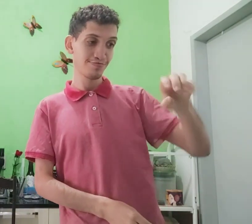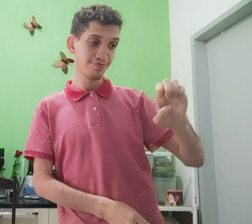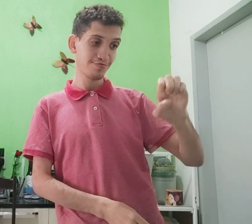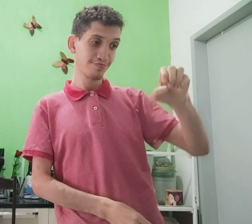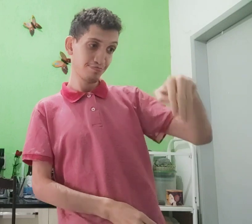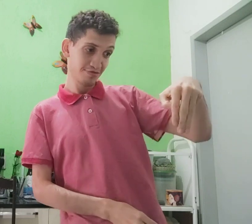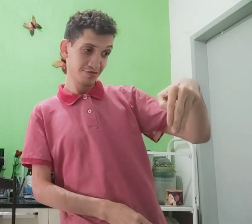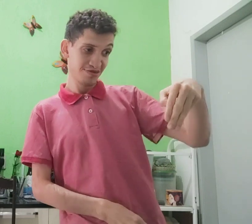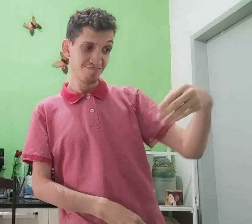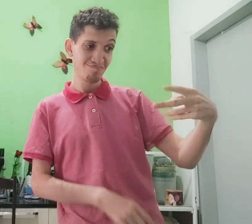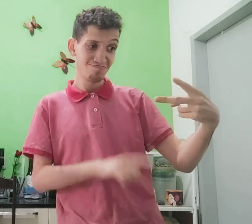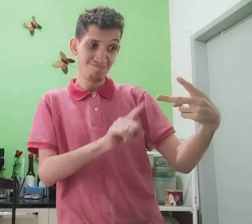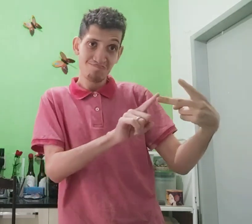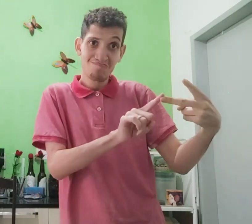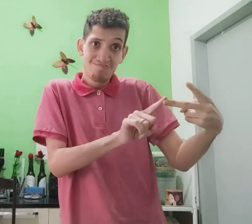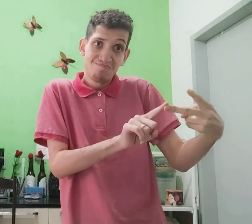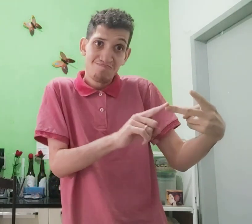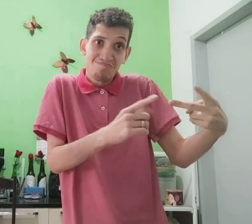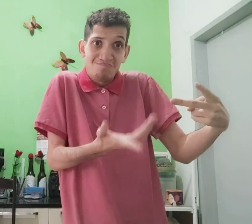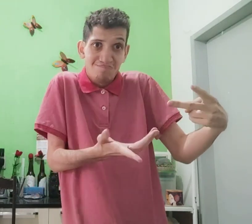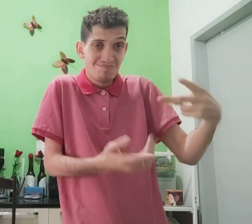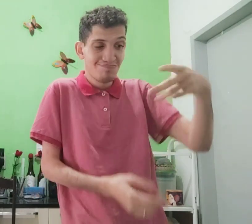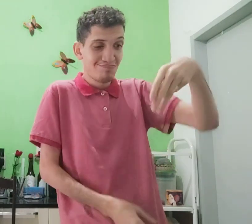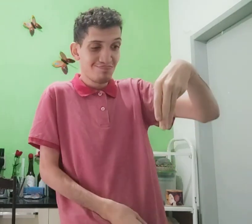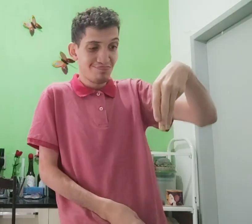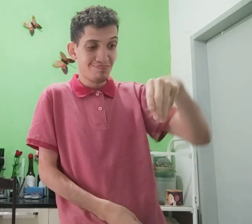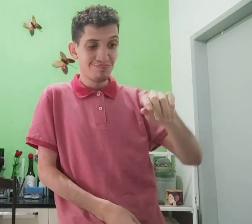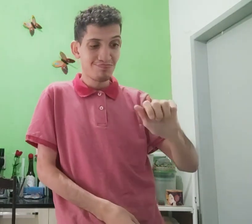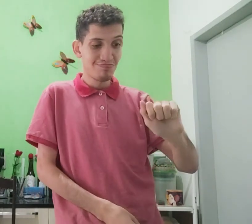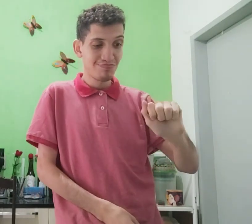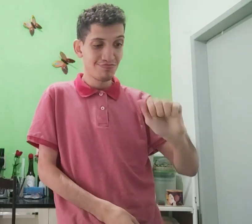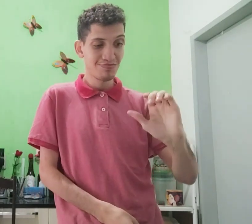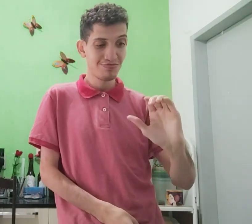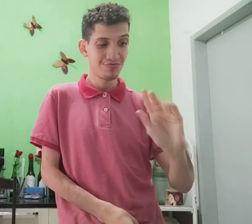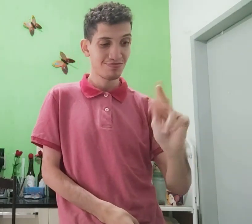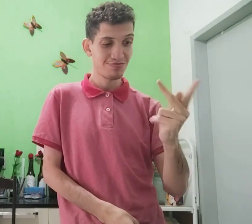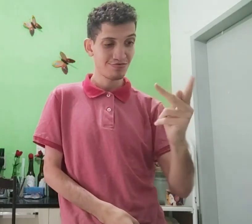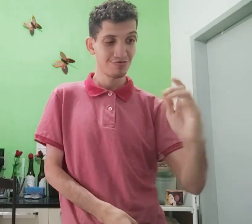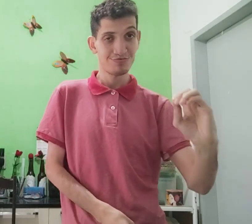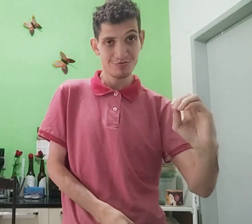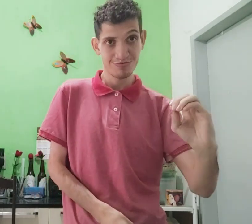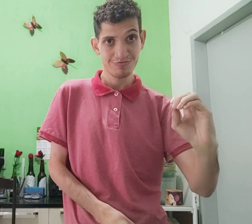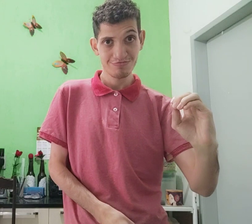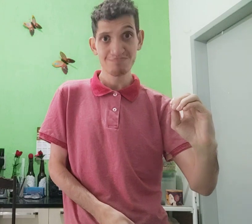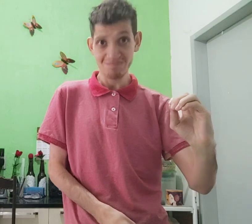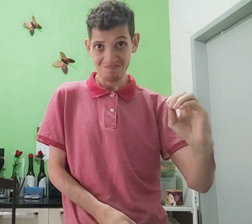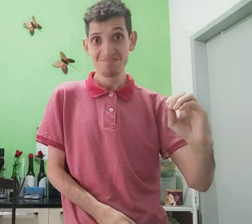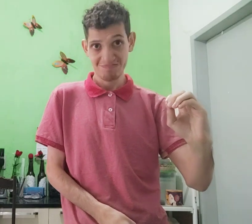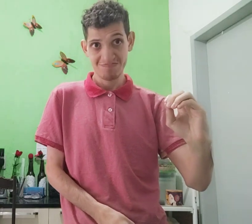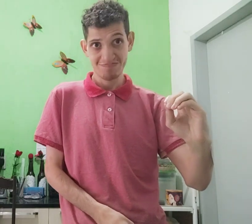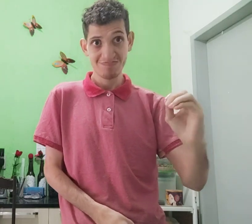homem, segunda palavra, macho. É,